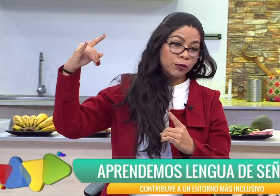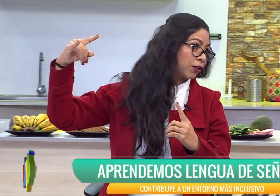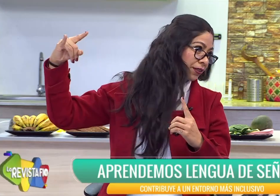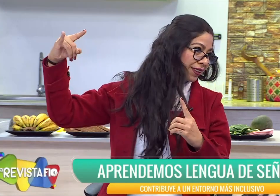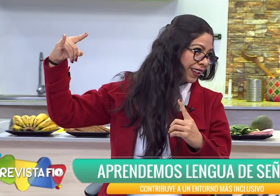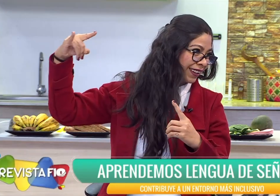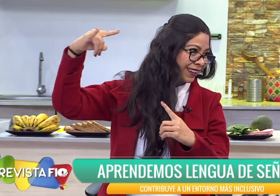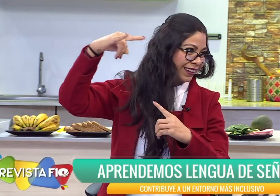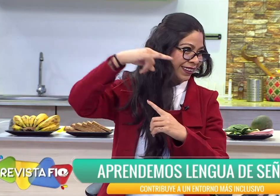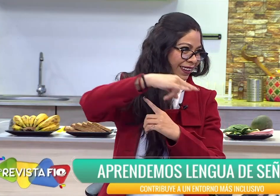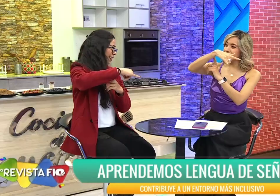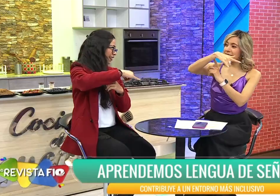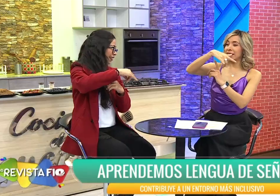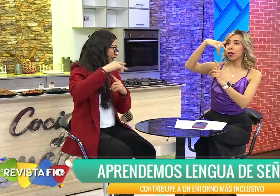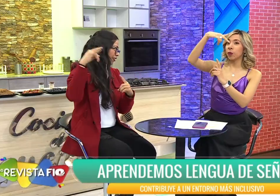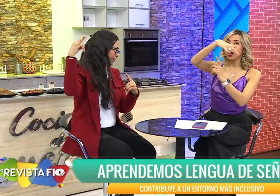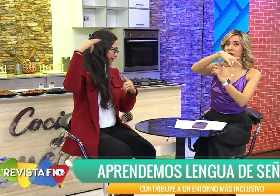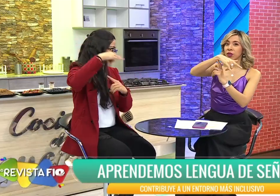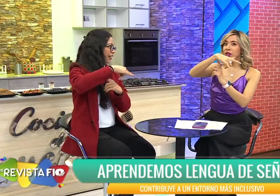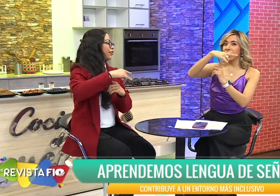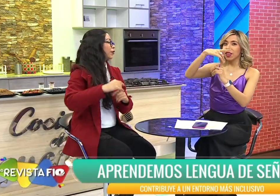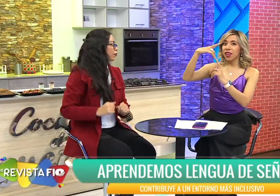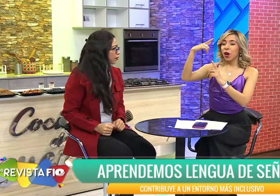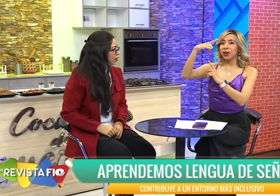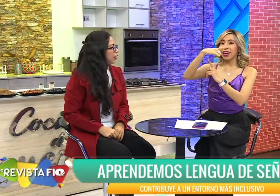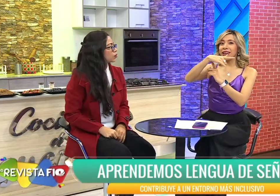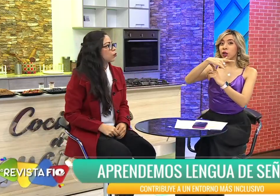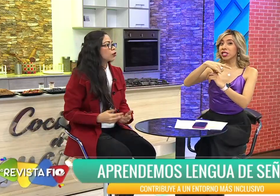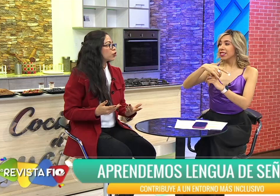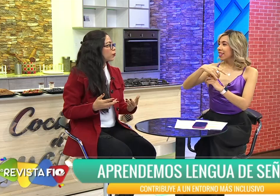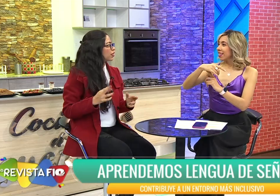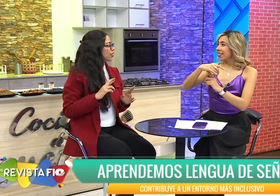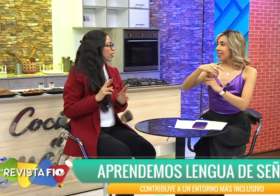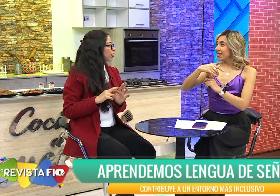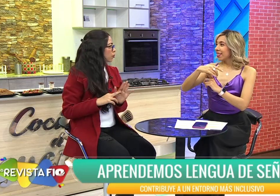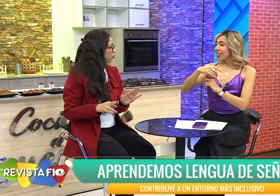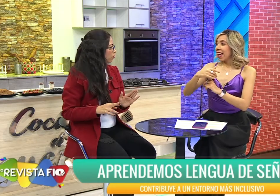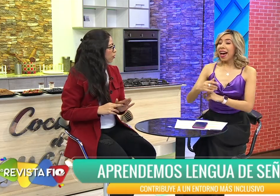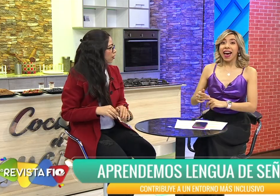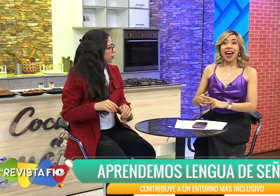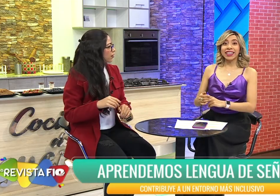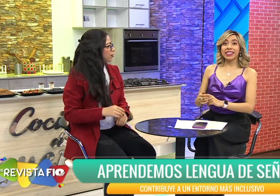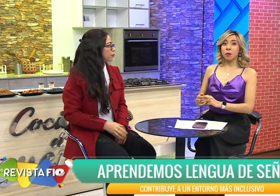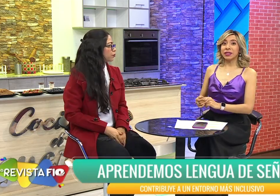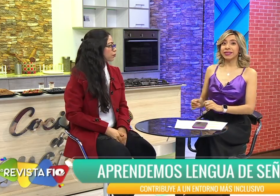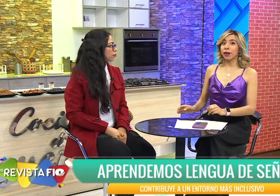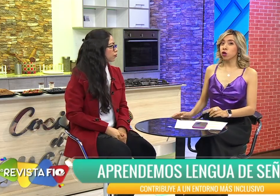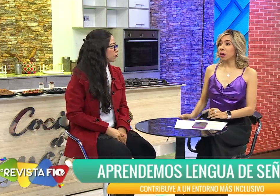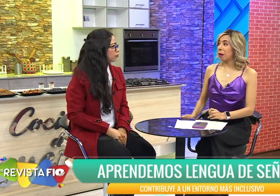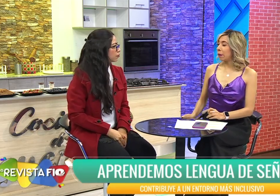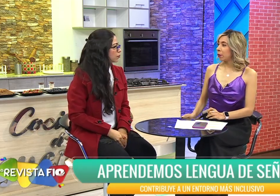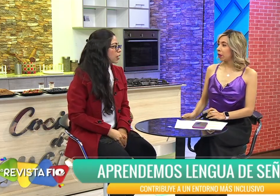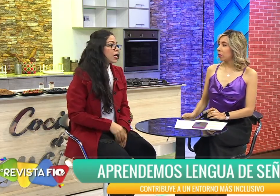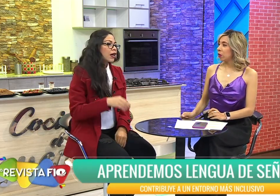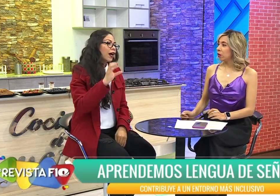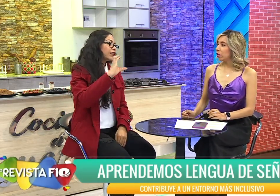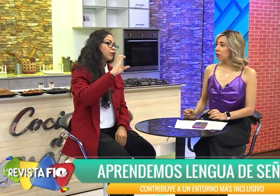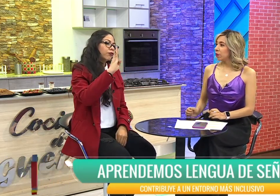aviones. Los aviones en el aeropuerto. Exacto. Ok. Como algo representativo. Ah, ¿y qué representa Cochabamba, por ejemplo? Ah, es muy